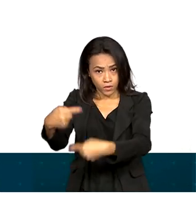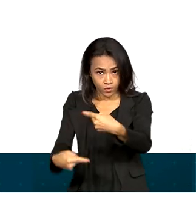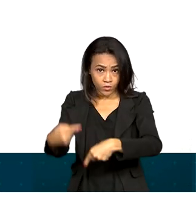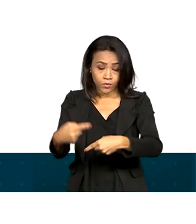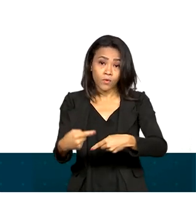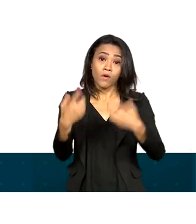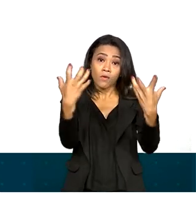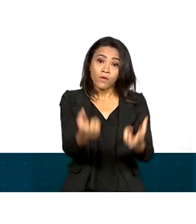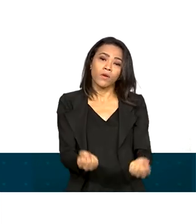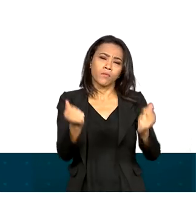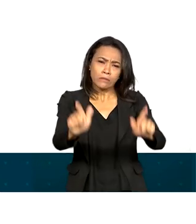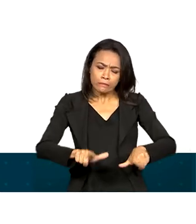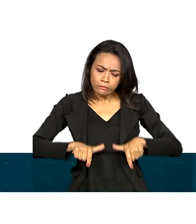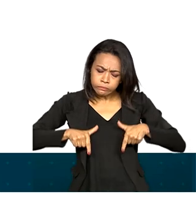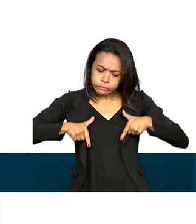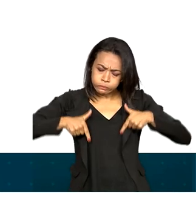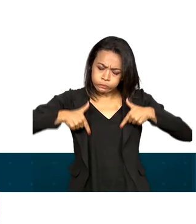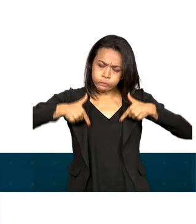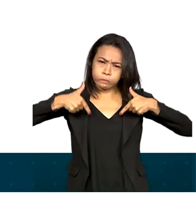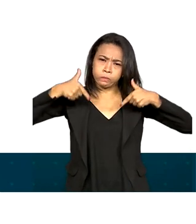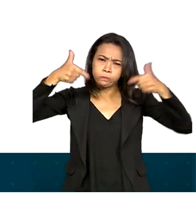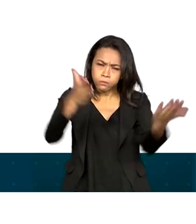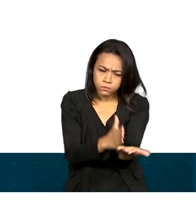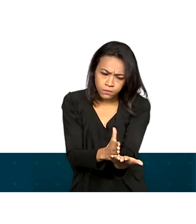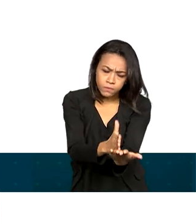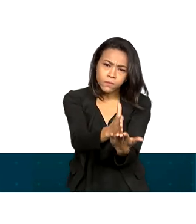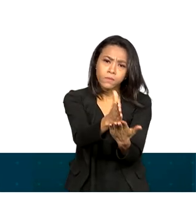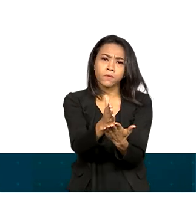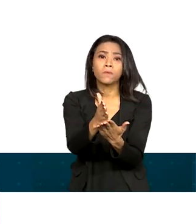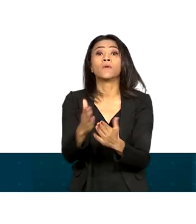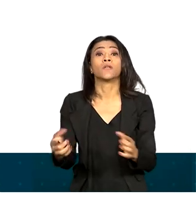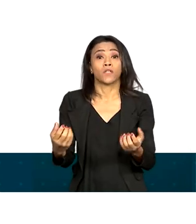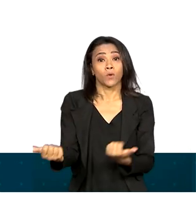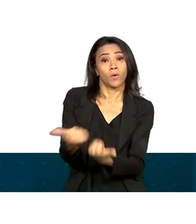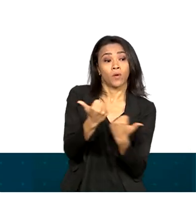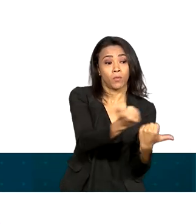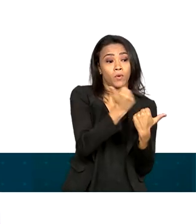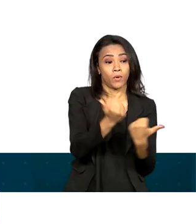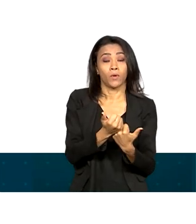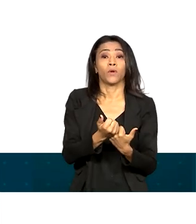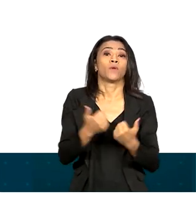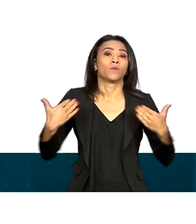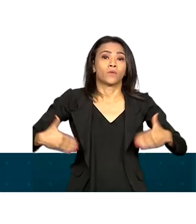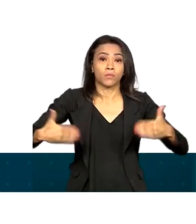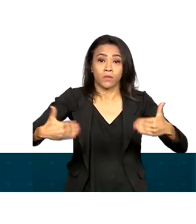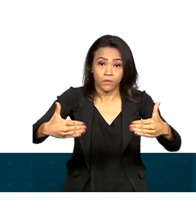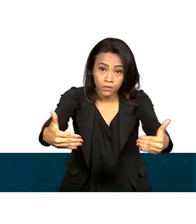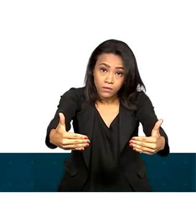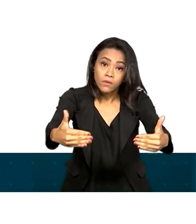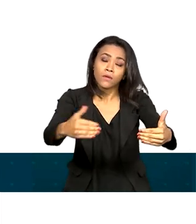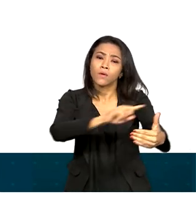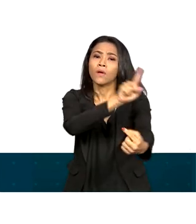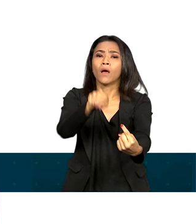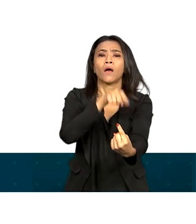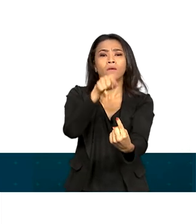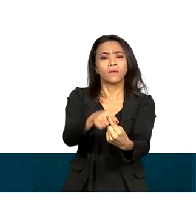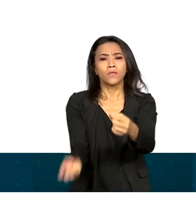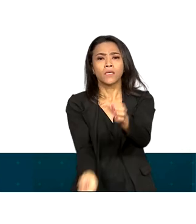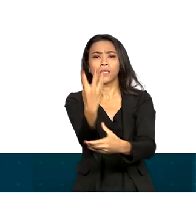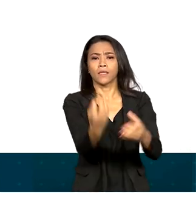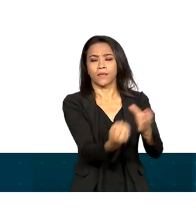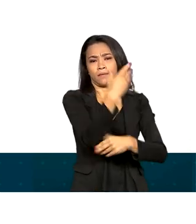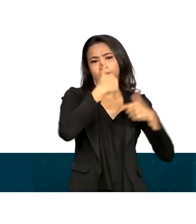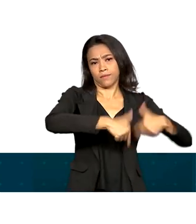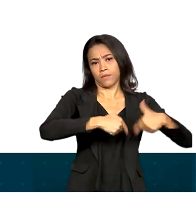Trabalharemos incansavelmente ao lado dos demais colegas da Esplanada para criar mais empregos de